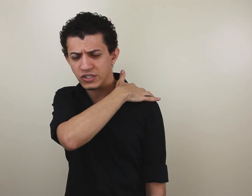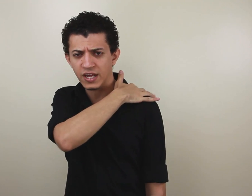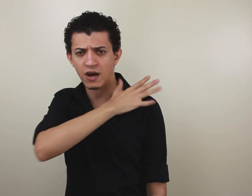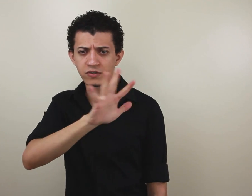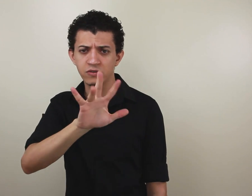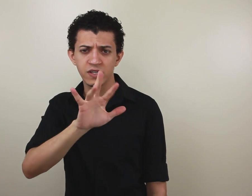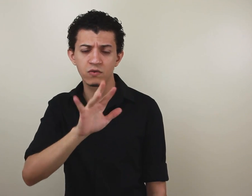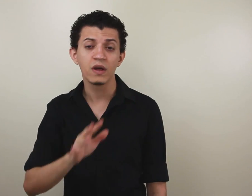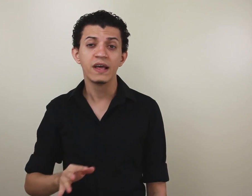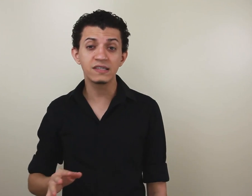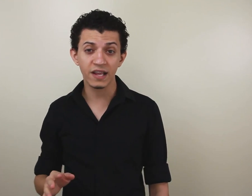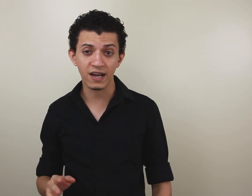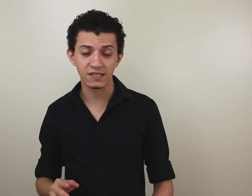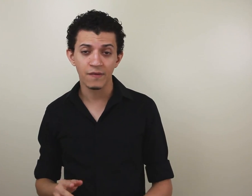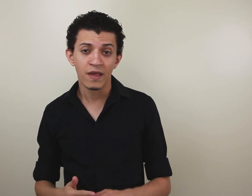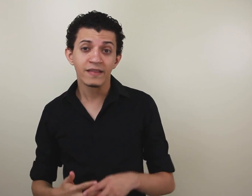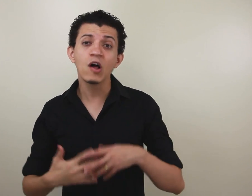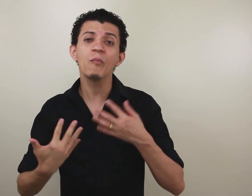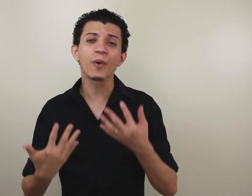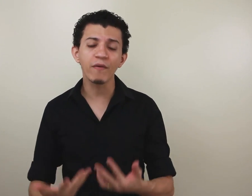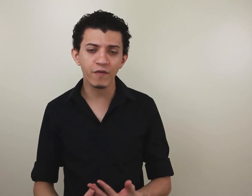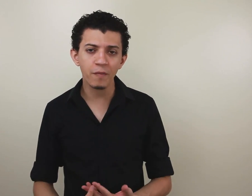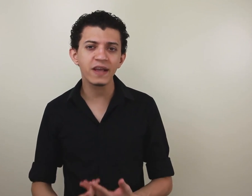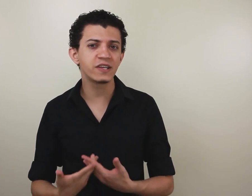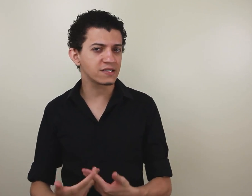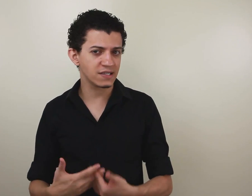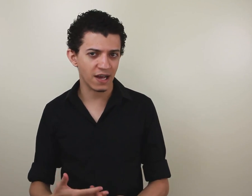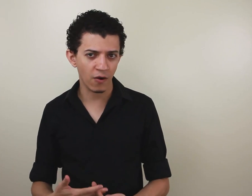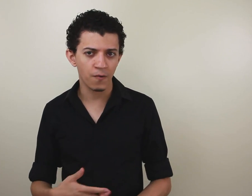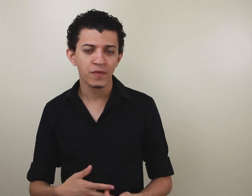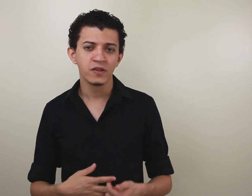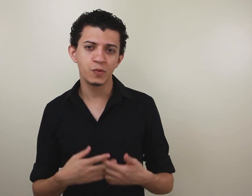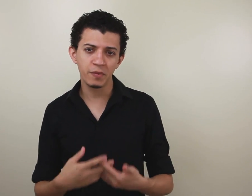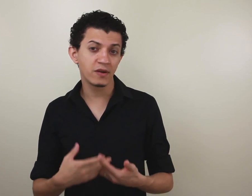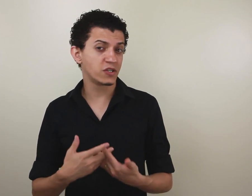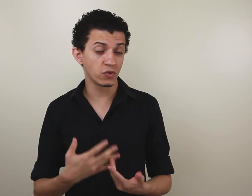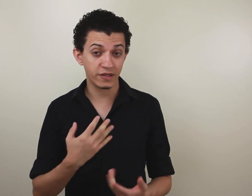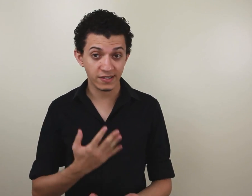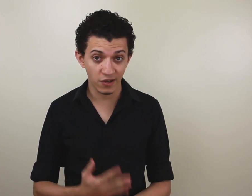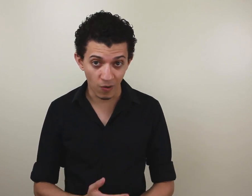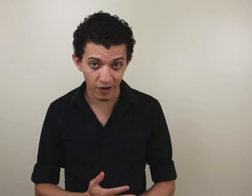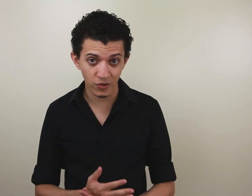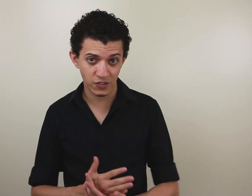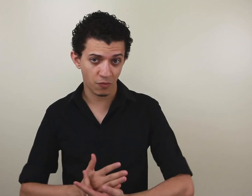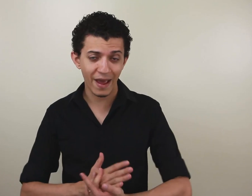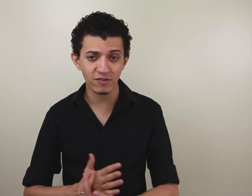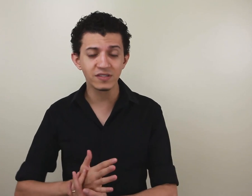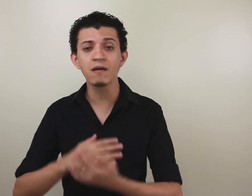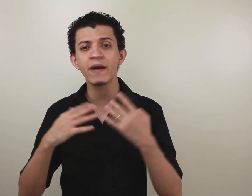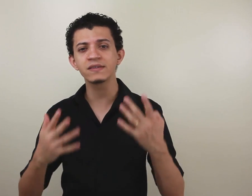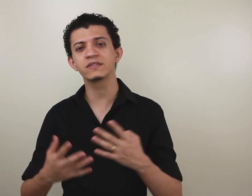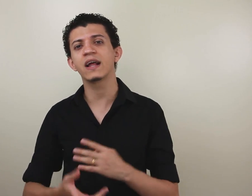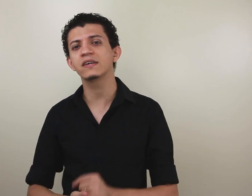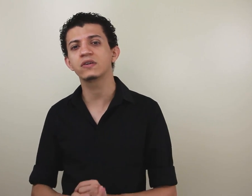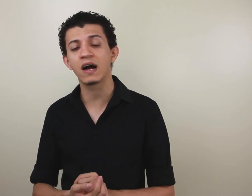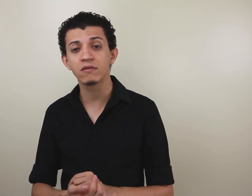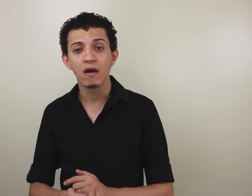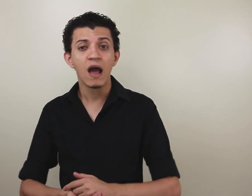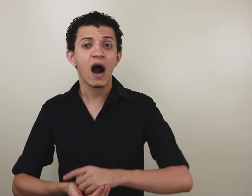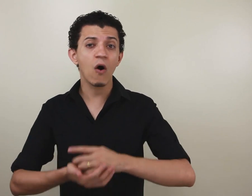que general, que são cinco estrelas. Então, provavelmente, esse sinal de primeiro, segundo e terceiro ano do ensino médio, também seja relacionado a